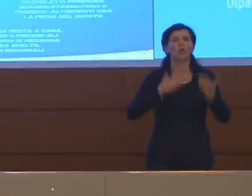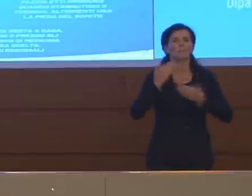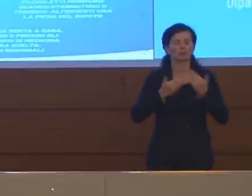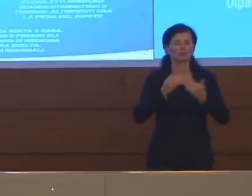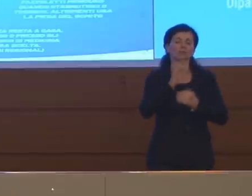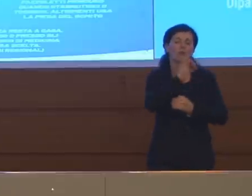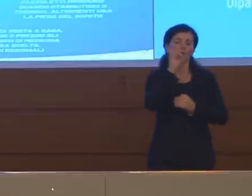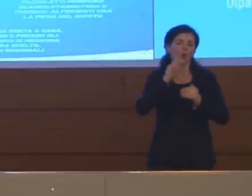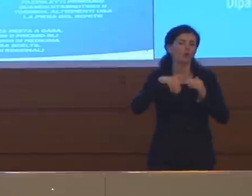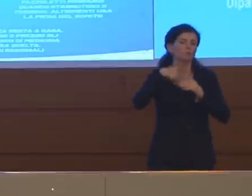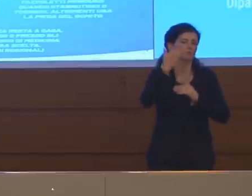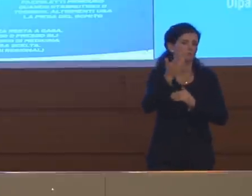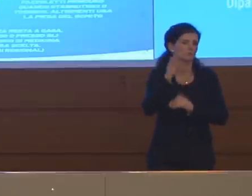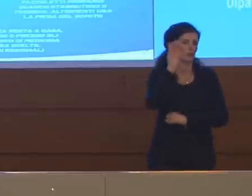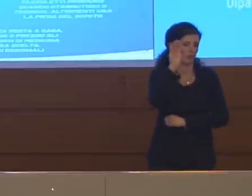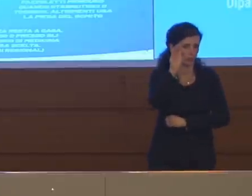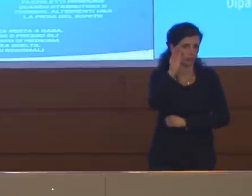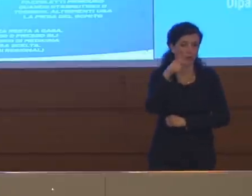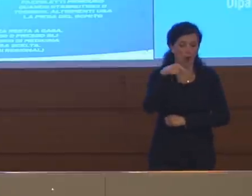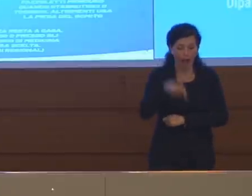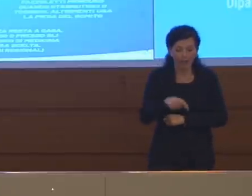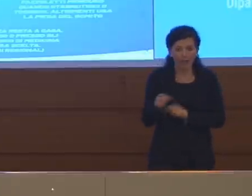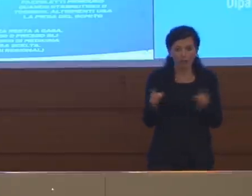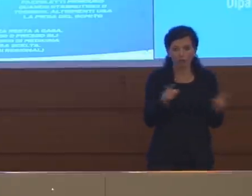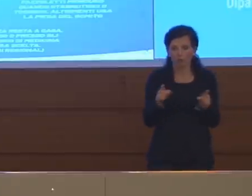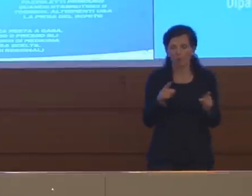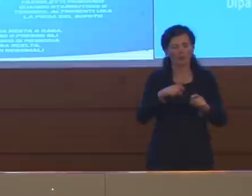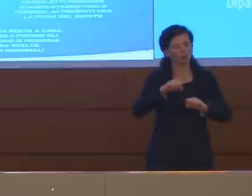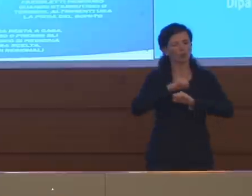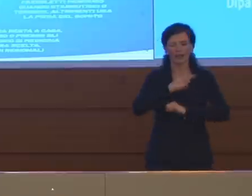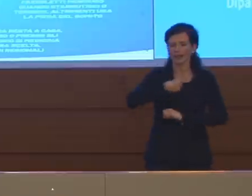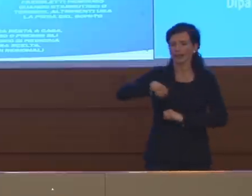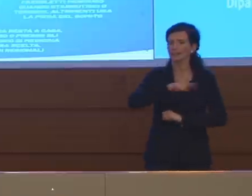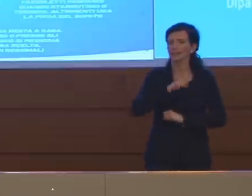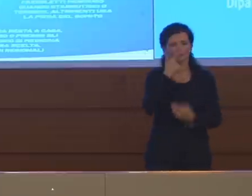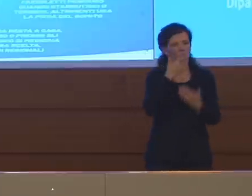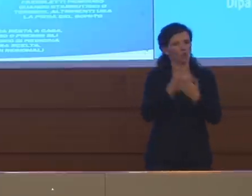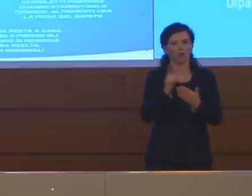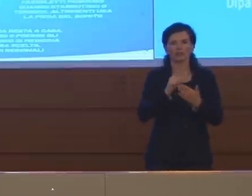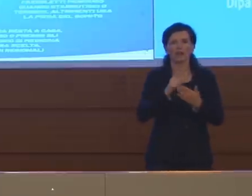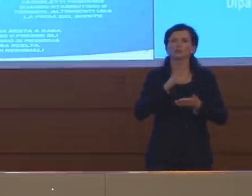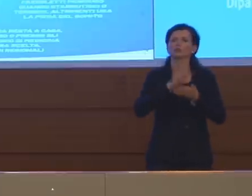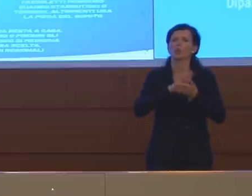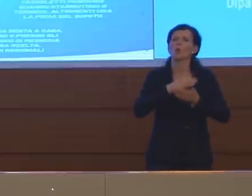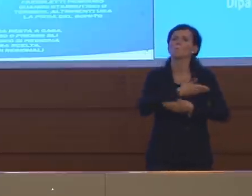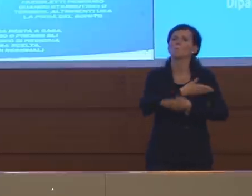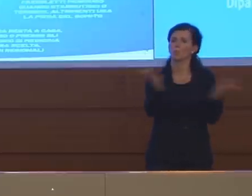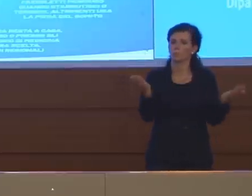questo momento riteniamo non opportuno renderli noti.